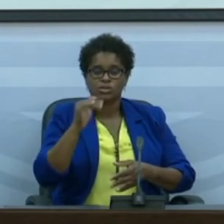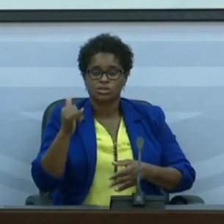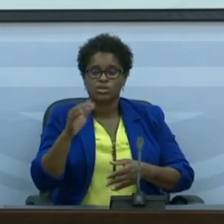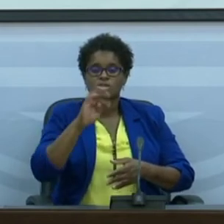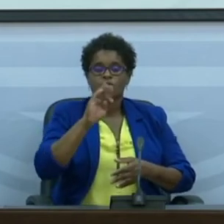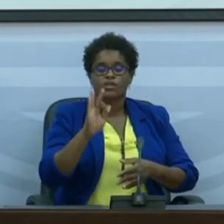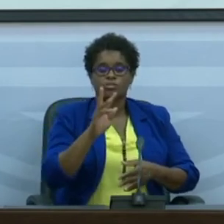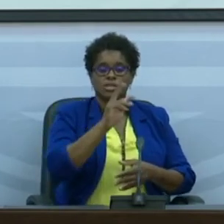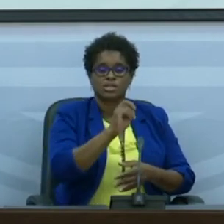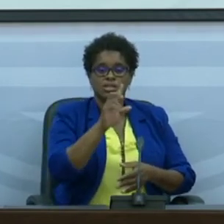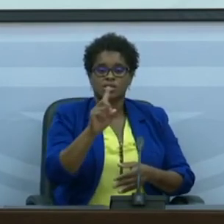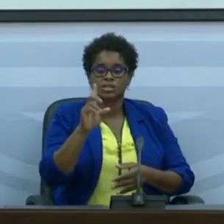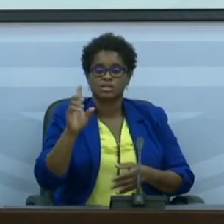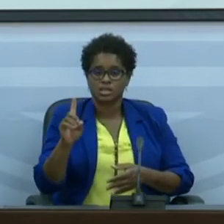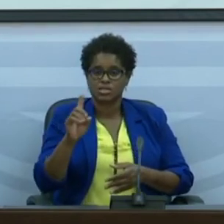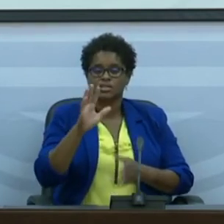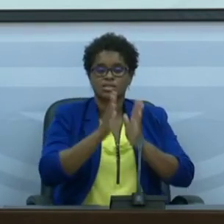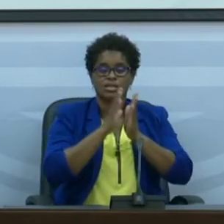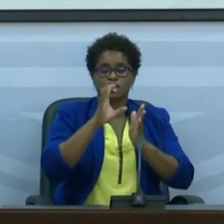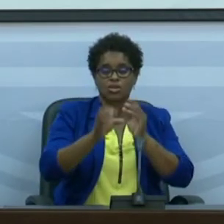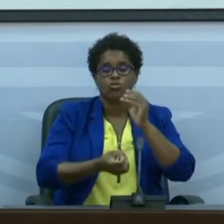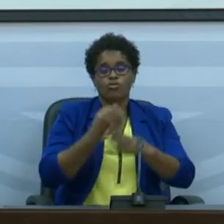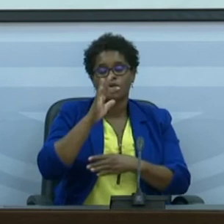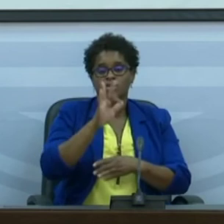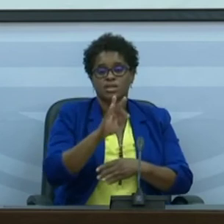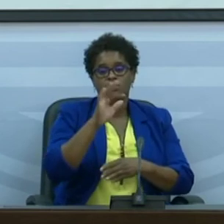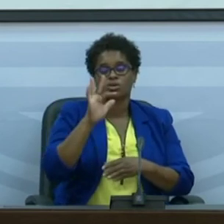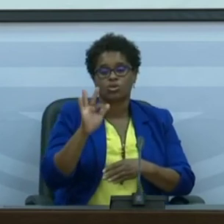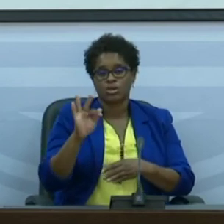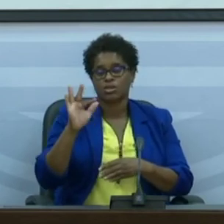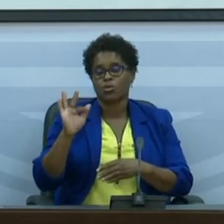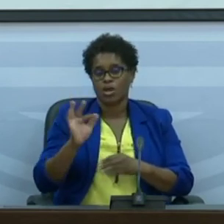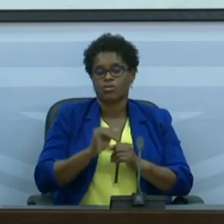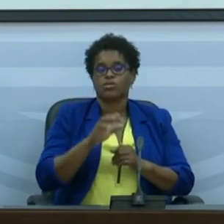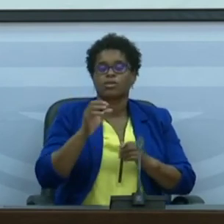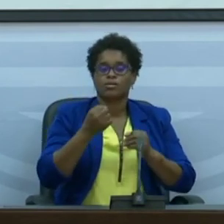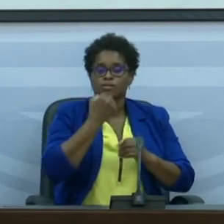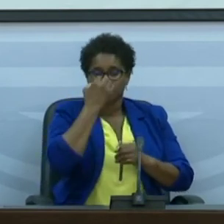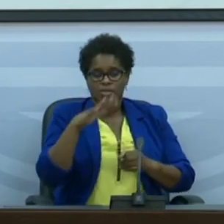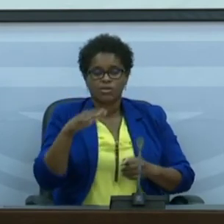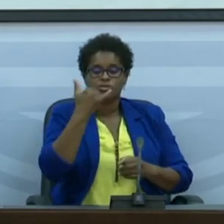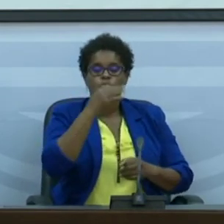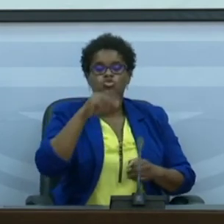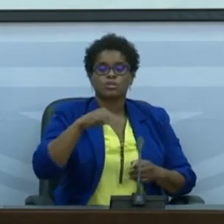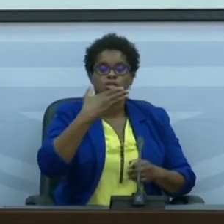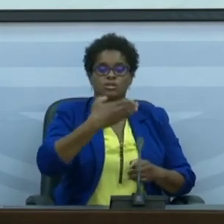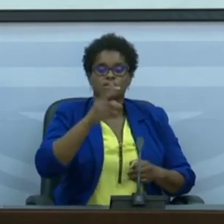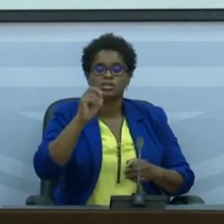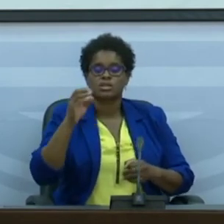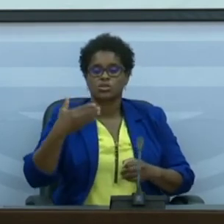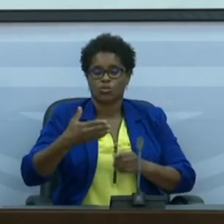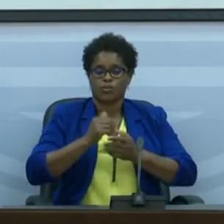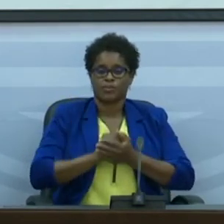366 Santa Catarina do Fogo que tem 444 e Brava que tem 2.731